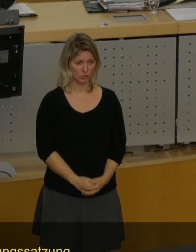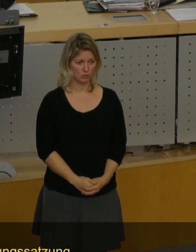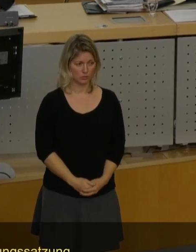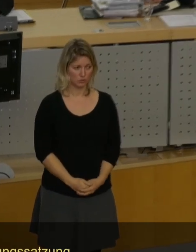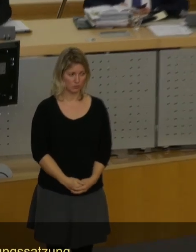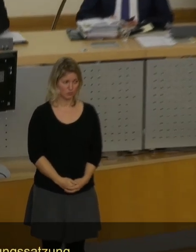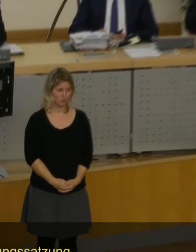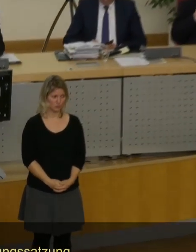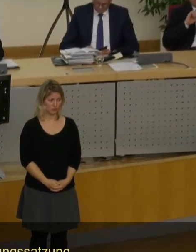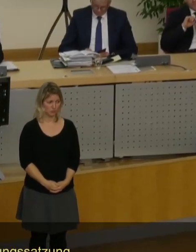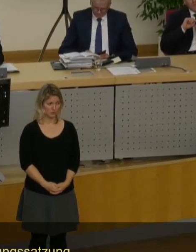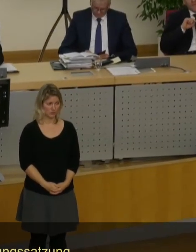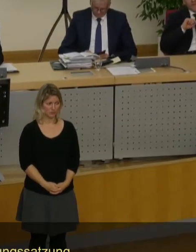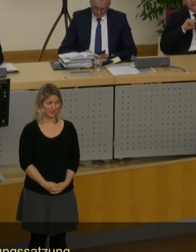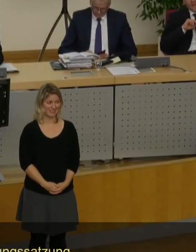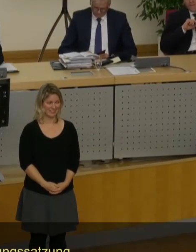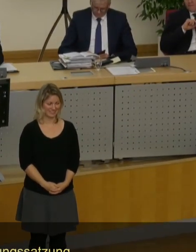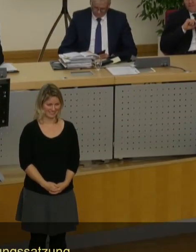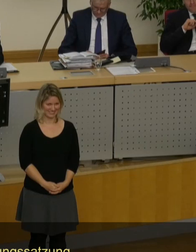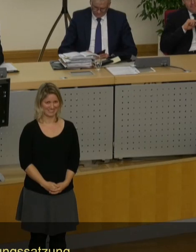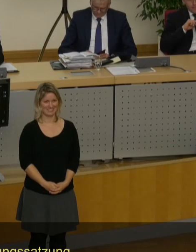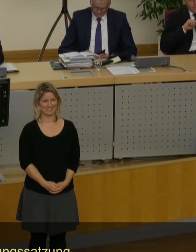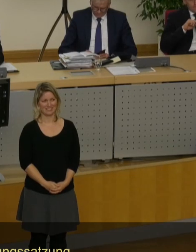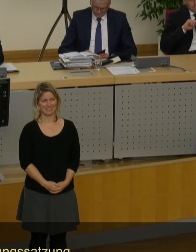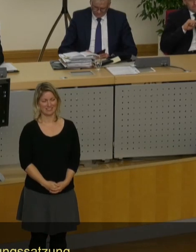Als nächster Redner Herr Lichty, dann Herr Genschmer.